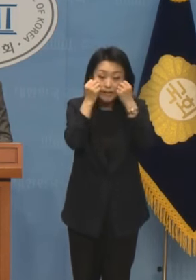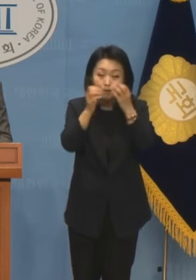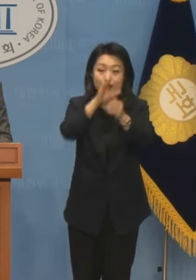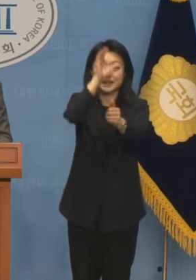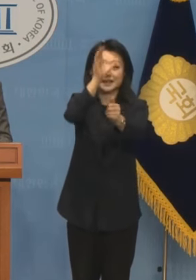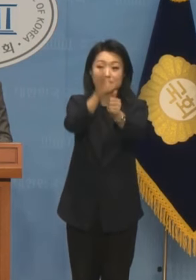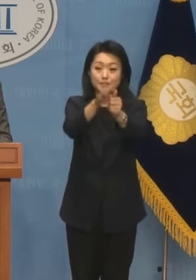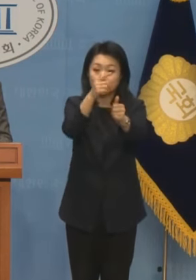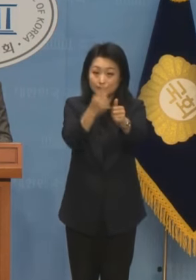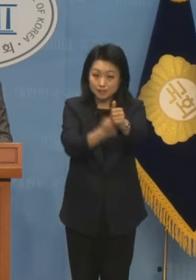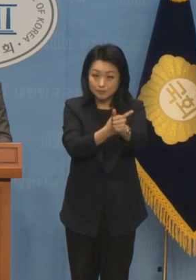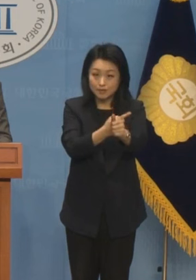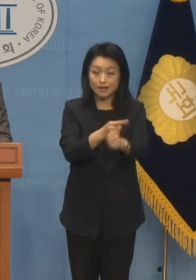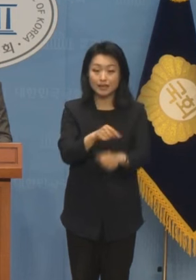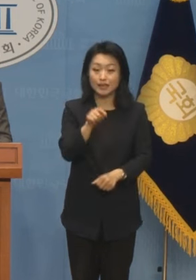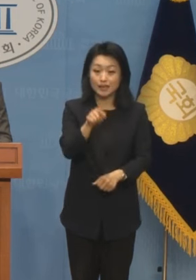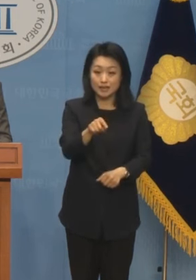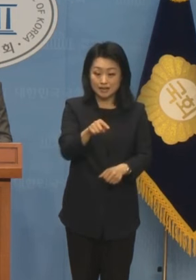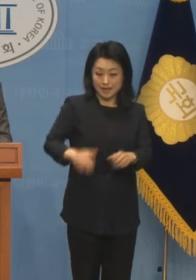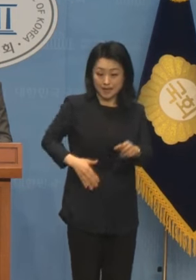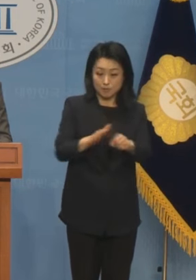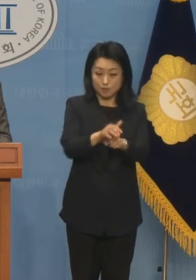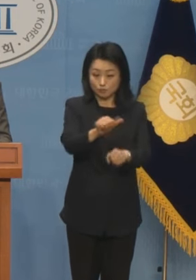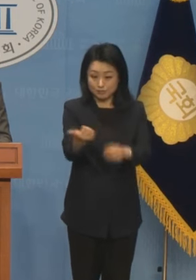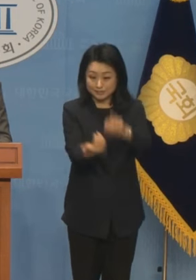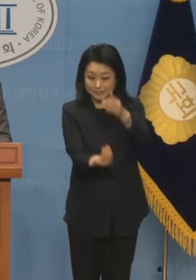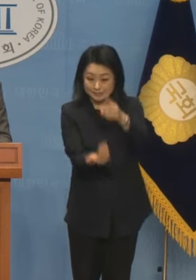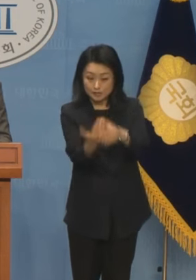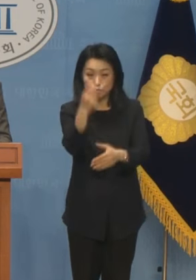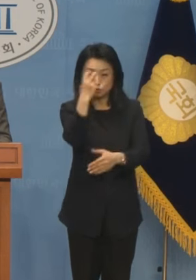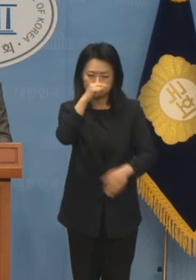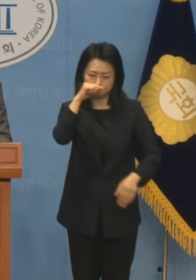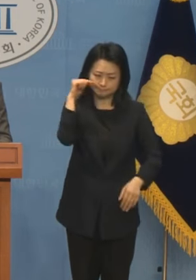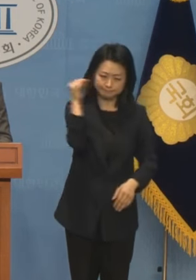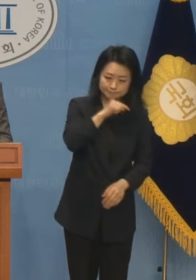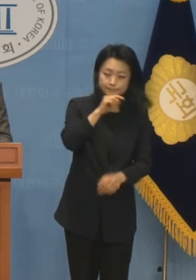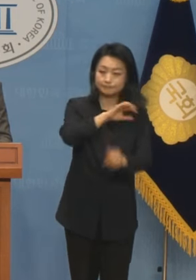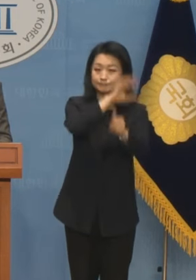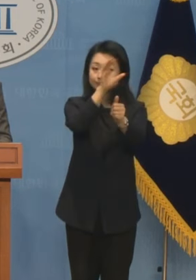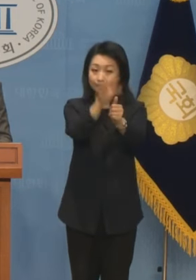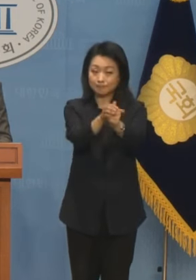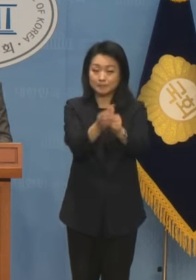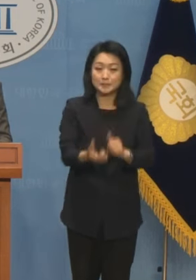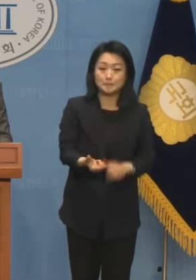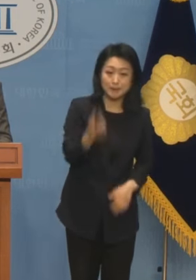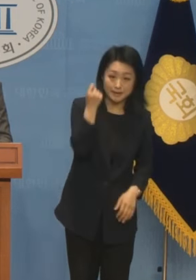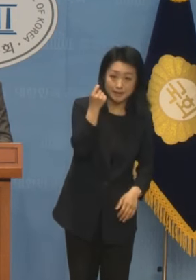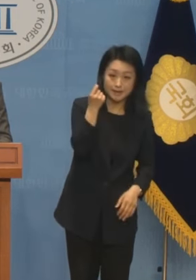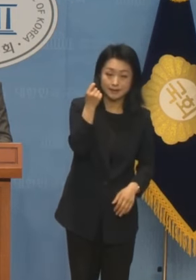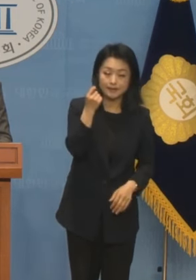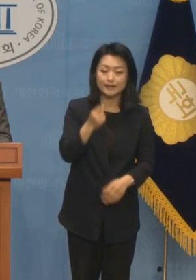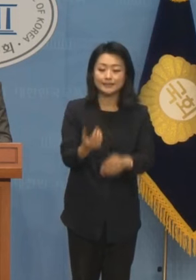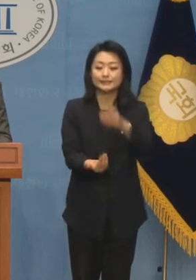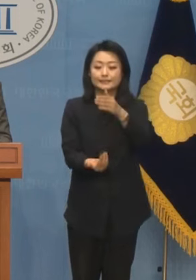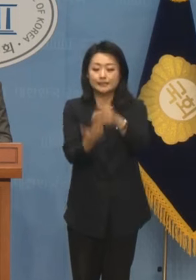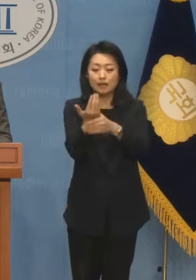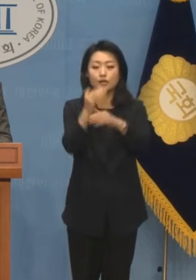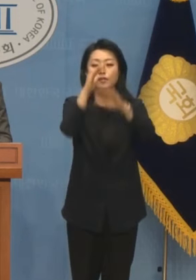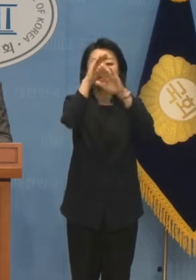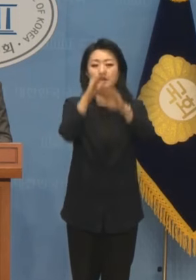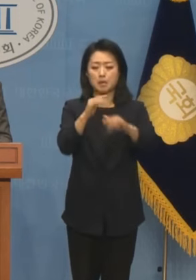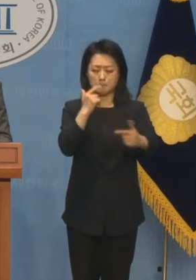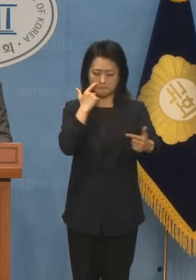순직 해병 사건에 대한 신속하고 엄정한 수사를 통해 빠른 시일 내에 사건의 진상을